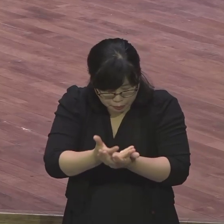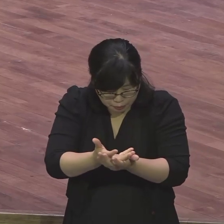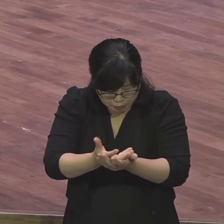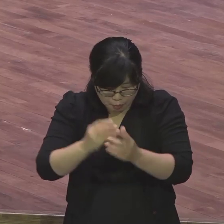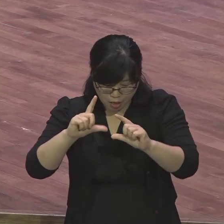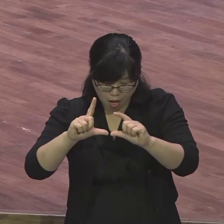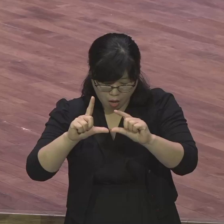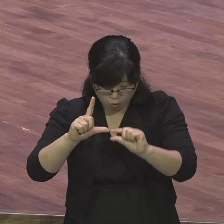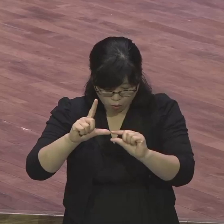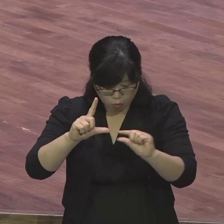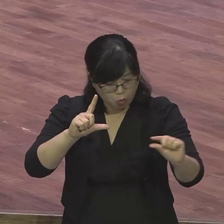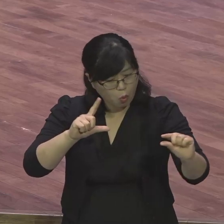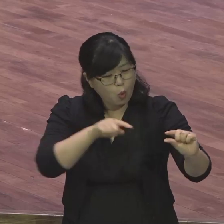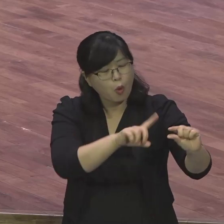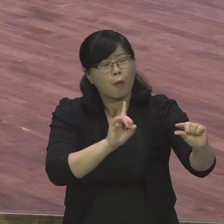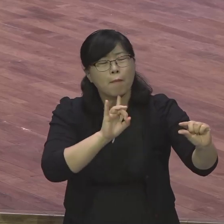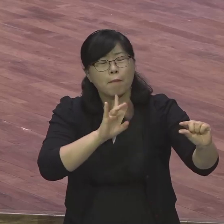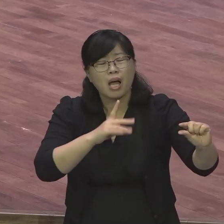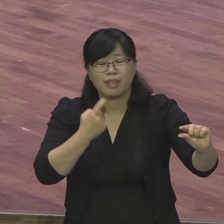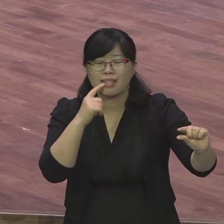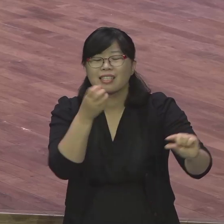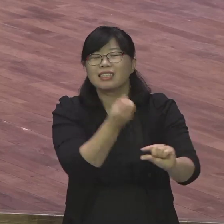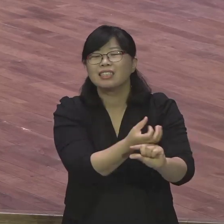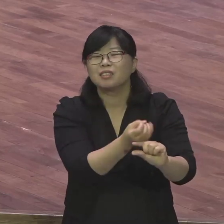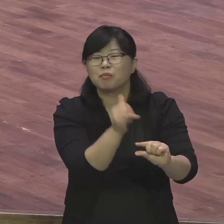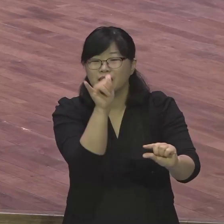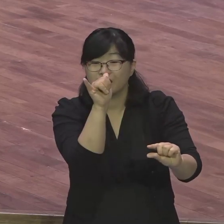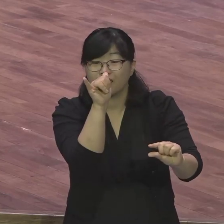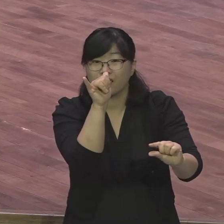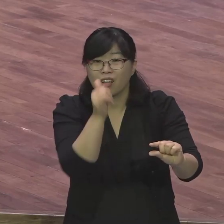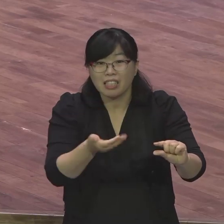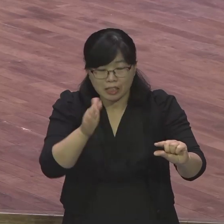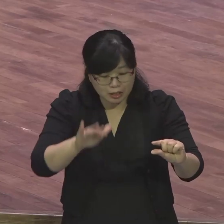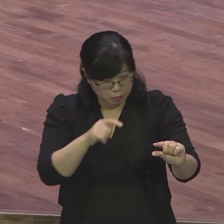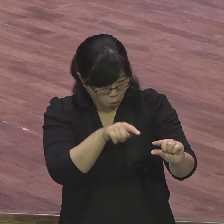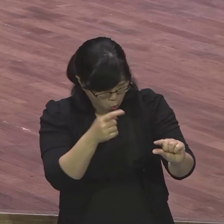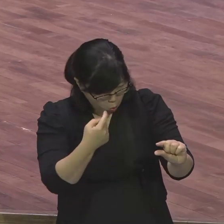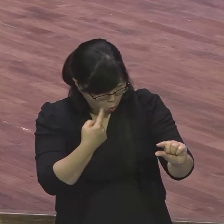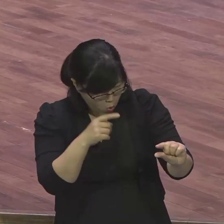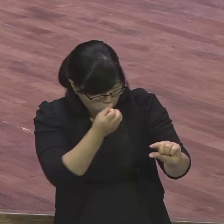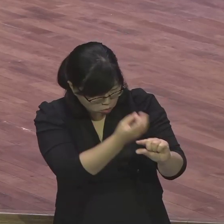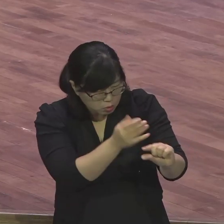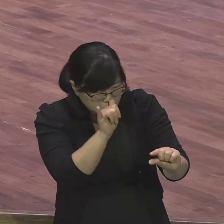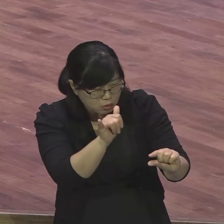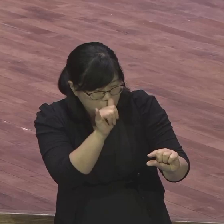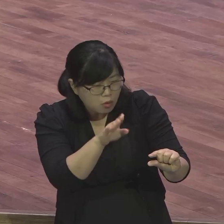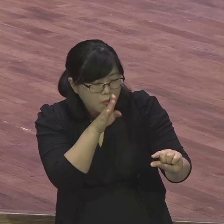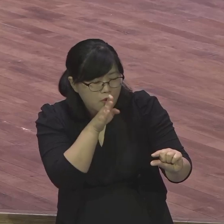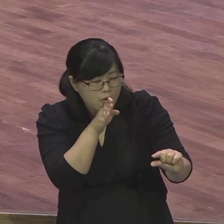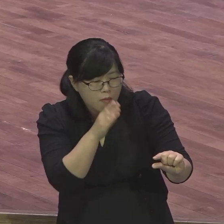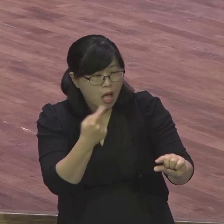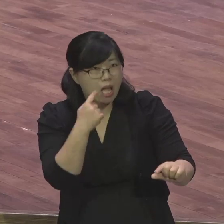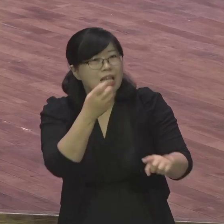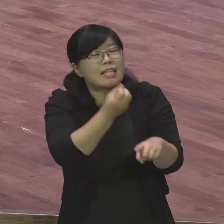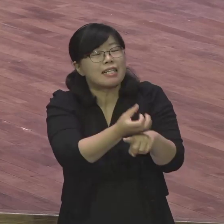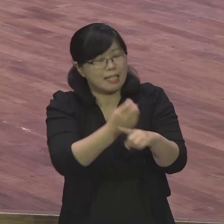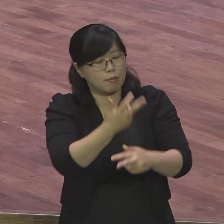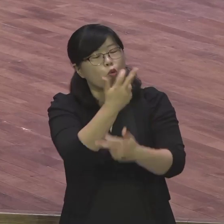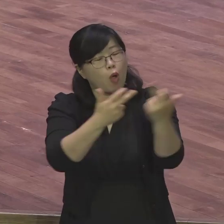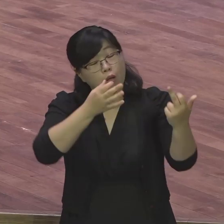금이 있는 산을 금광이라. 그런데 그걸 흑광산이다 그러면 되겠어요. 내가 어떤